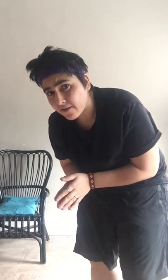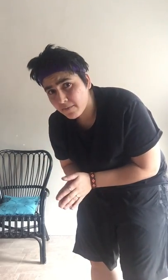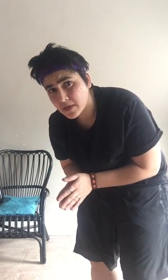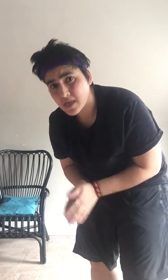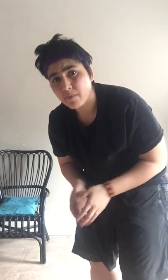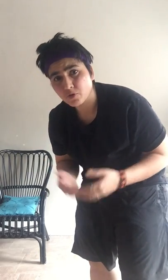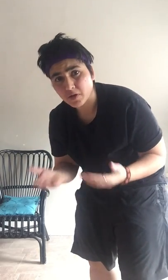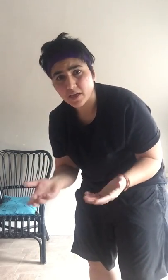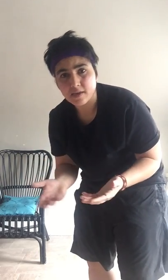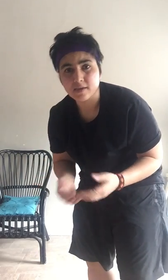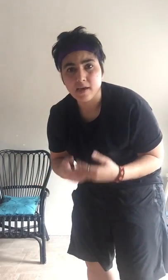गवर्मेट से एक है